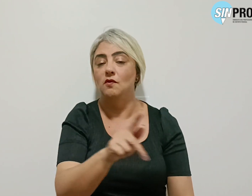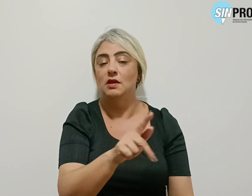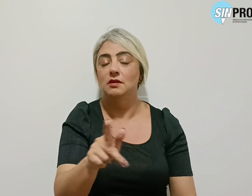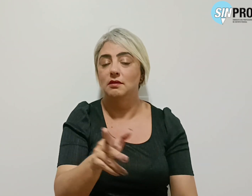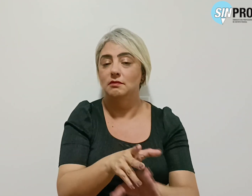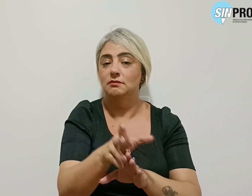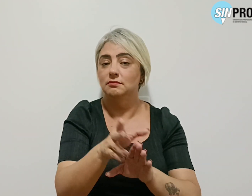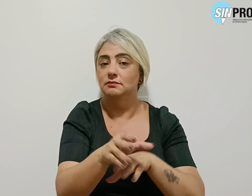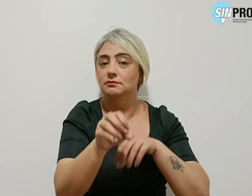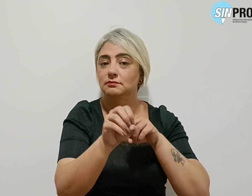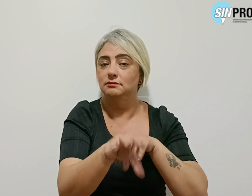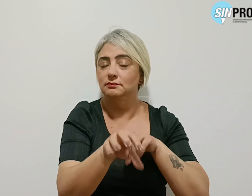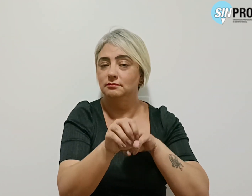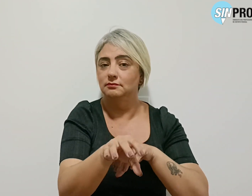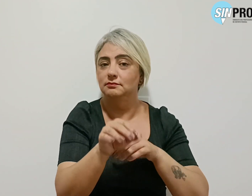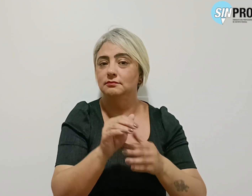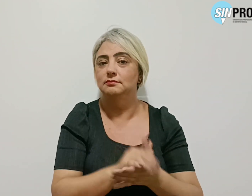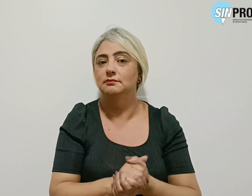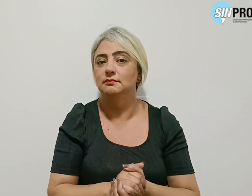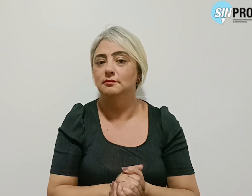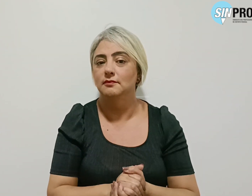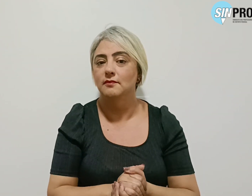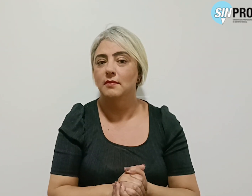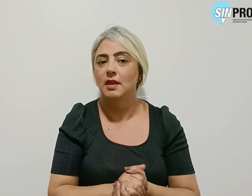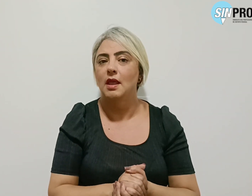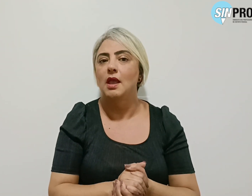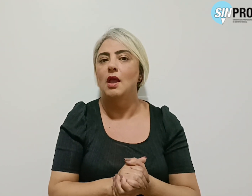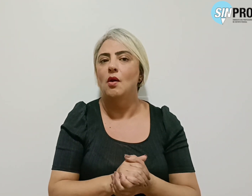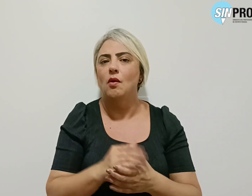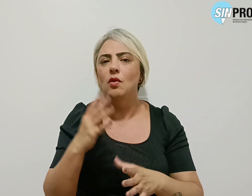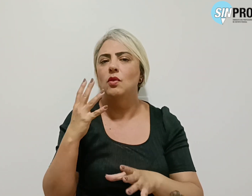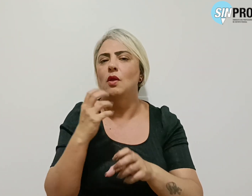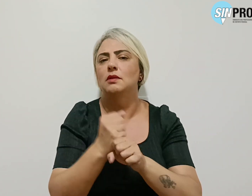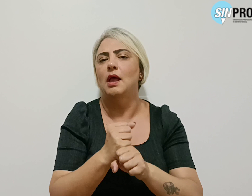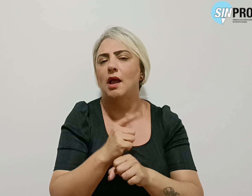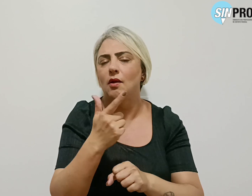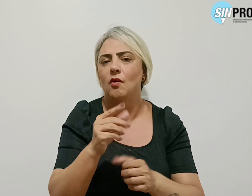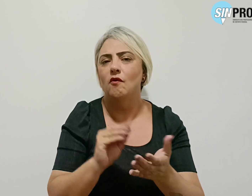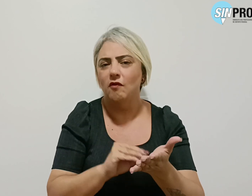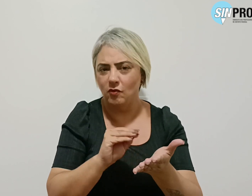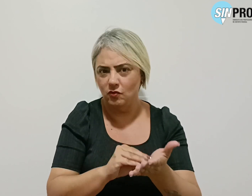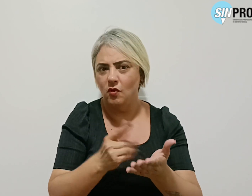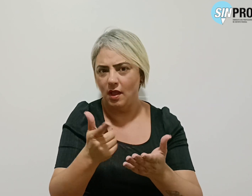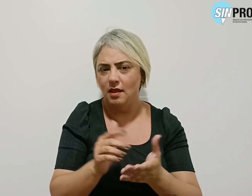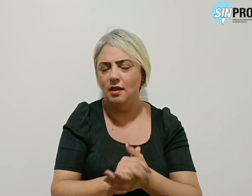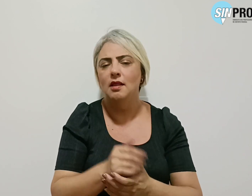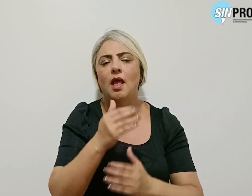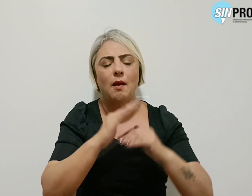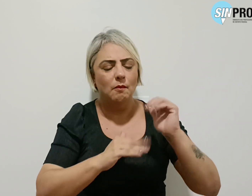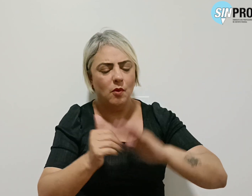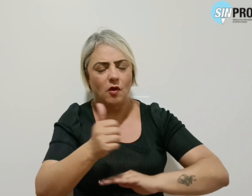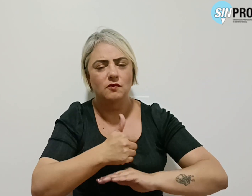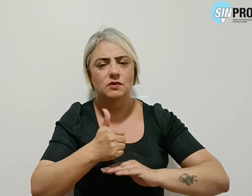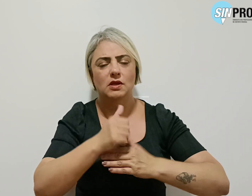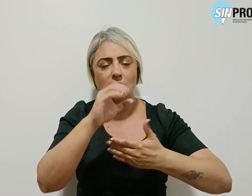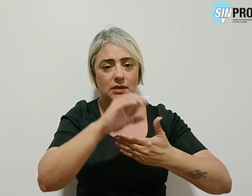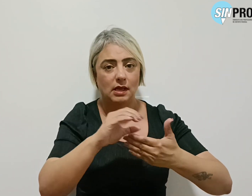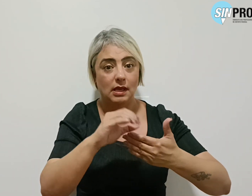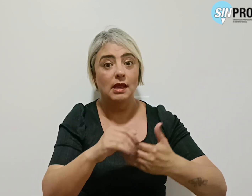orientadores educacionais. Como esse total não foi preenchido, profissionais da categoria que